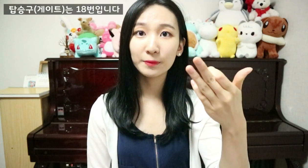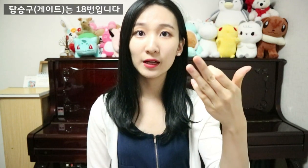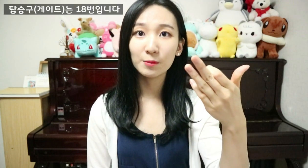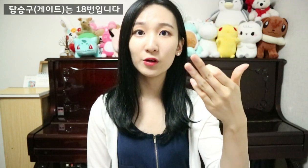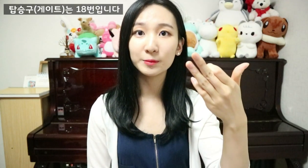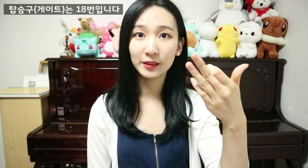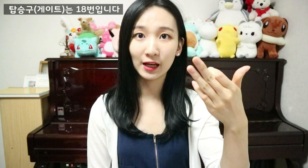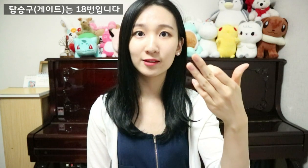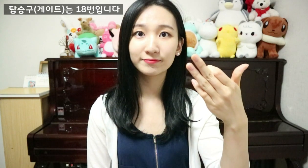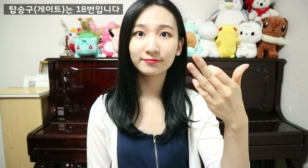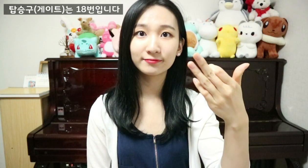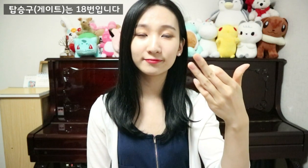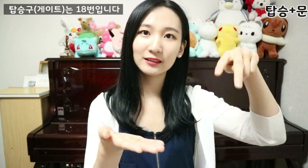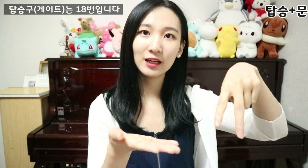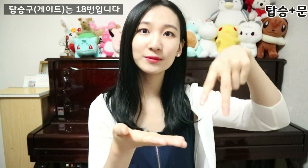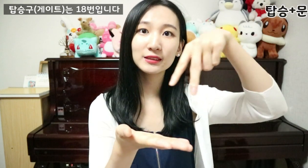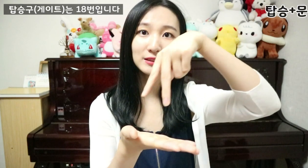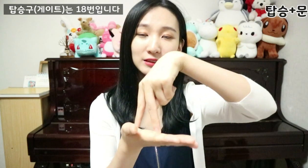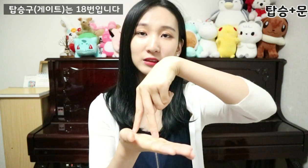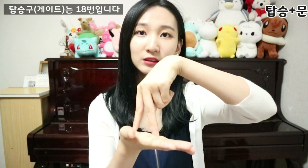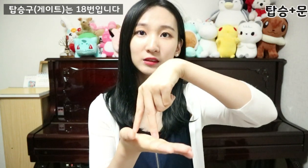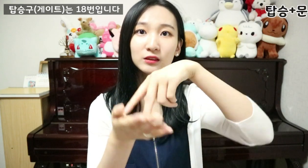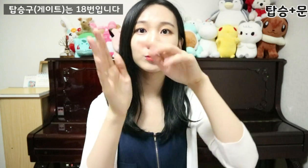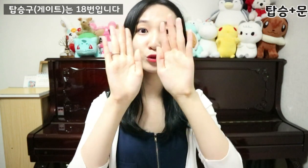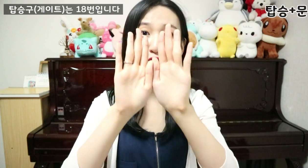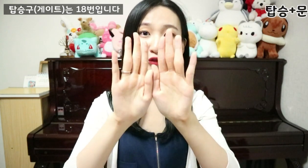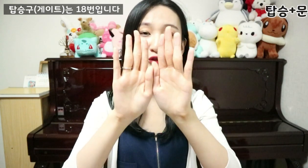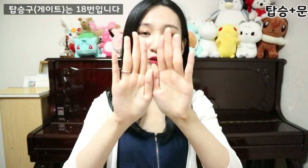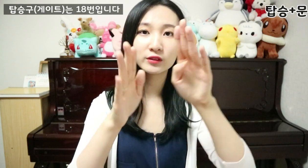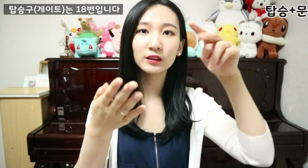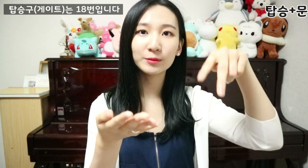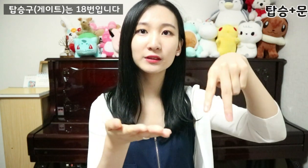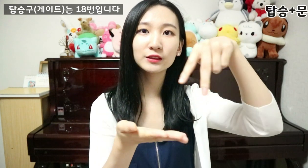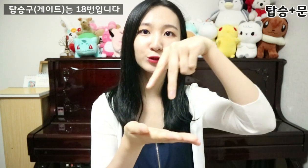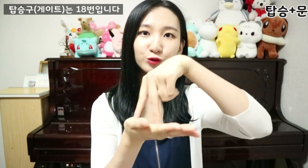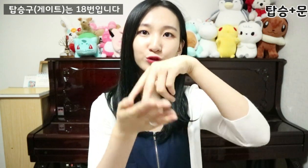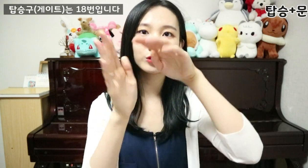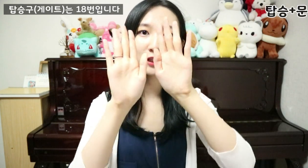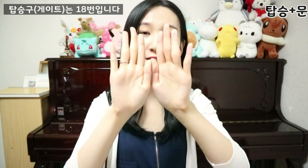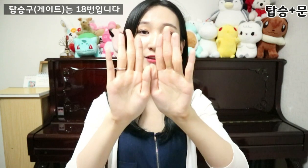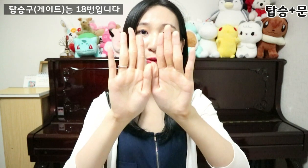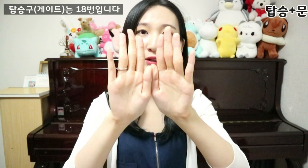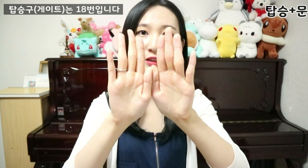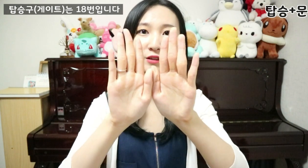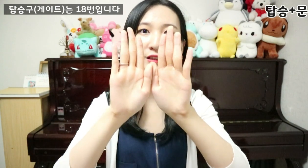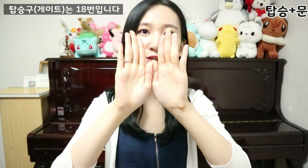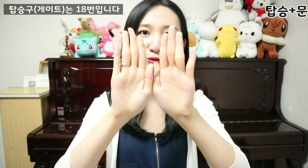18번입니다. 탑승 문 탑승구 게이트라고 하죠? 게이트도